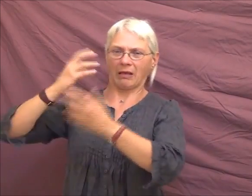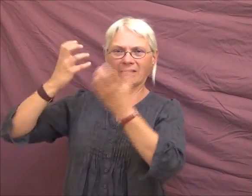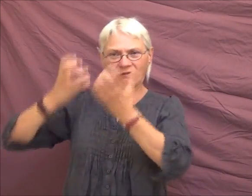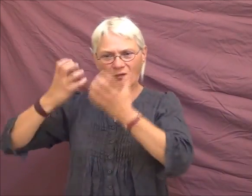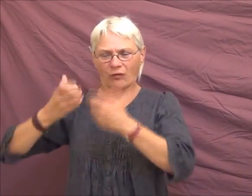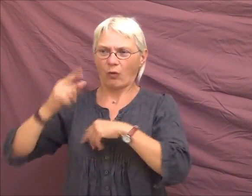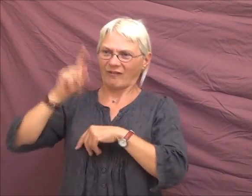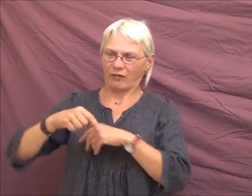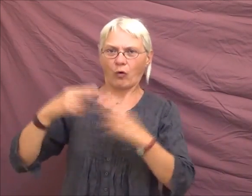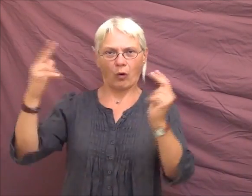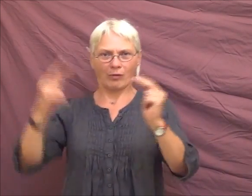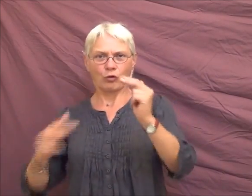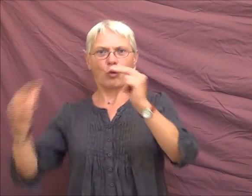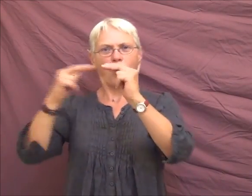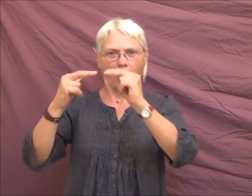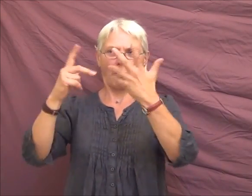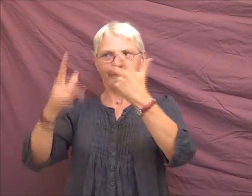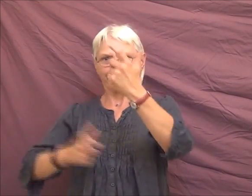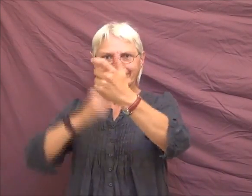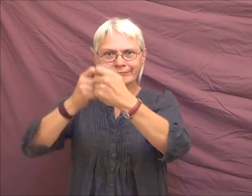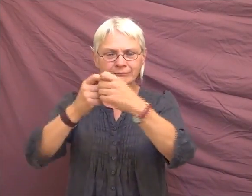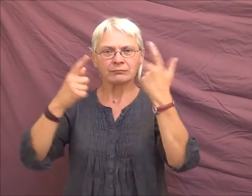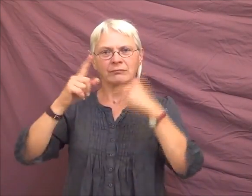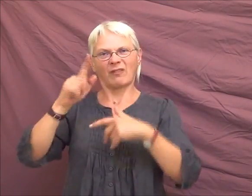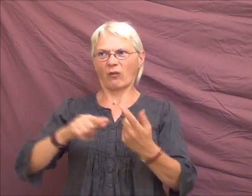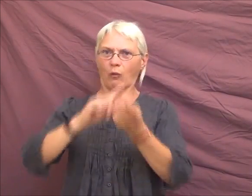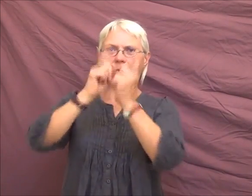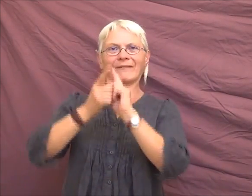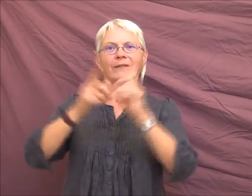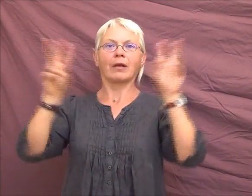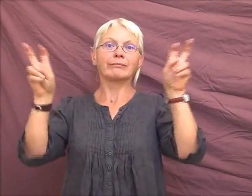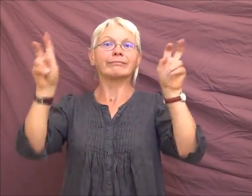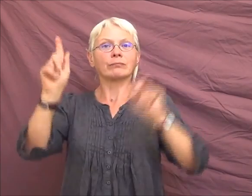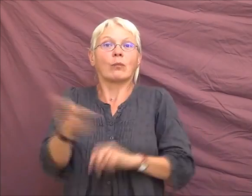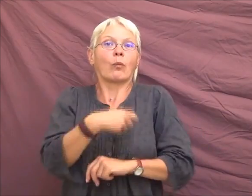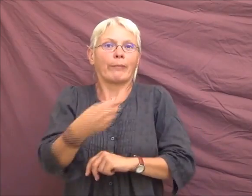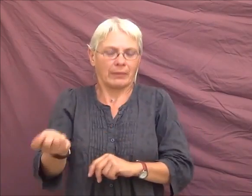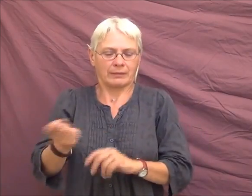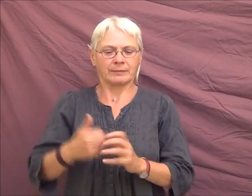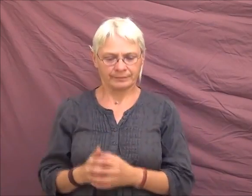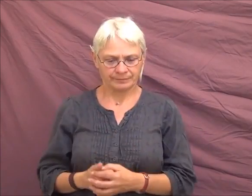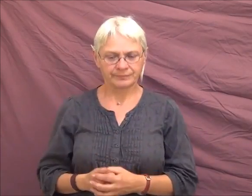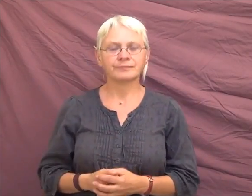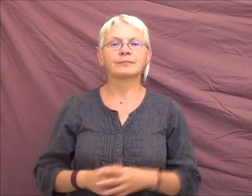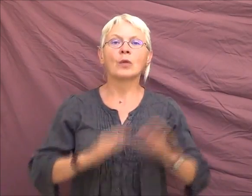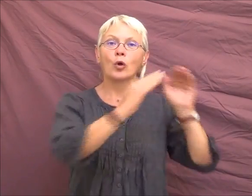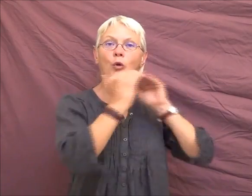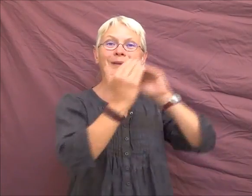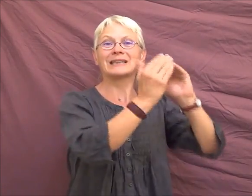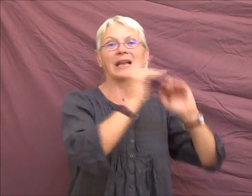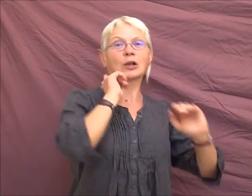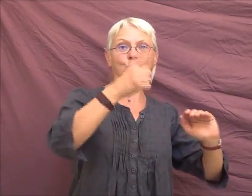longtemps, est question de soins, de réparation, de retour à la norme, de normalisation, etc.